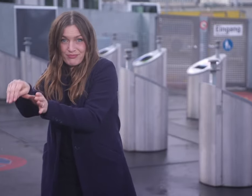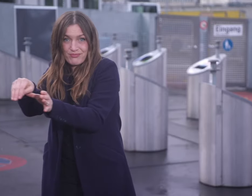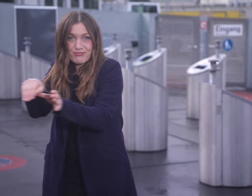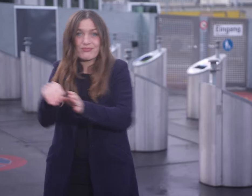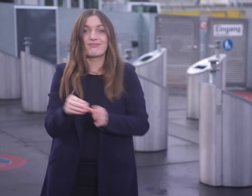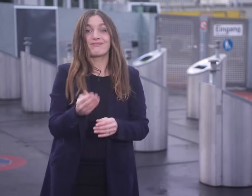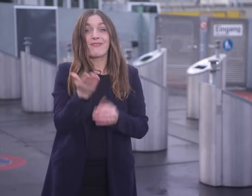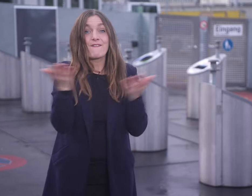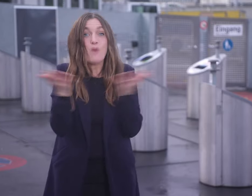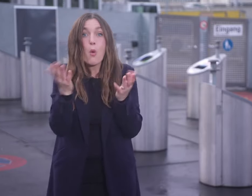.ch.